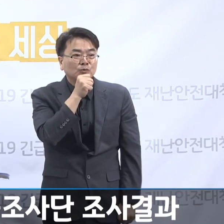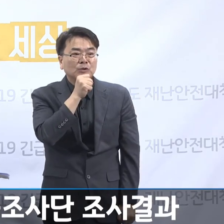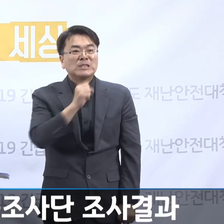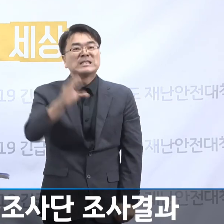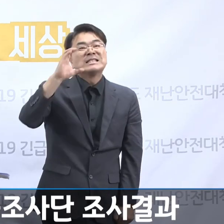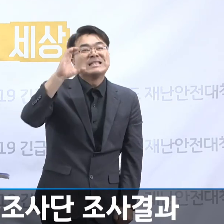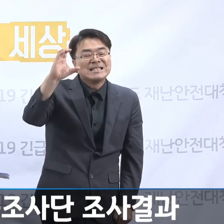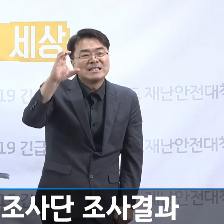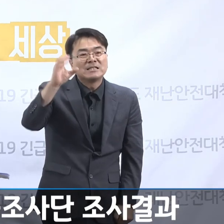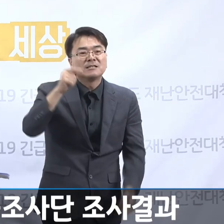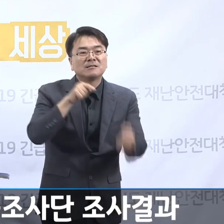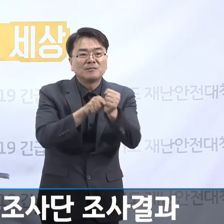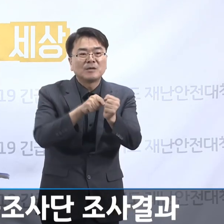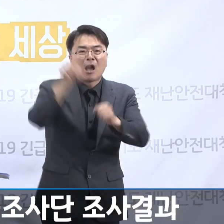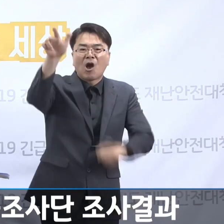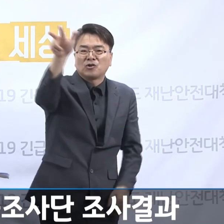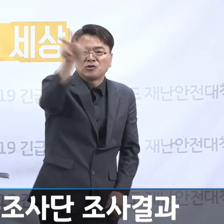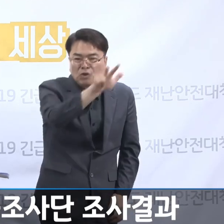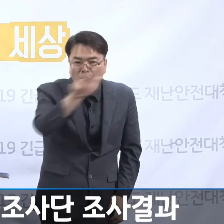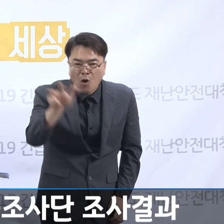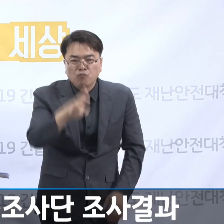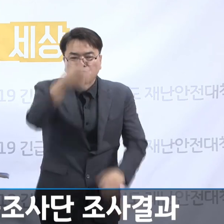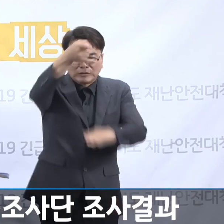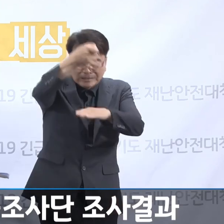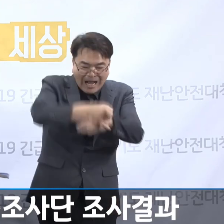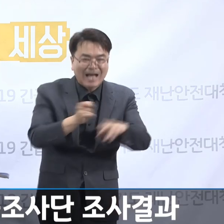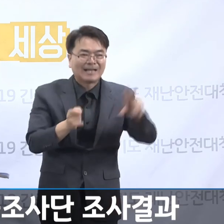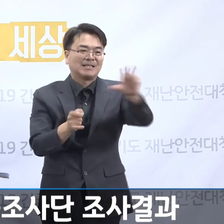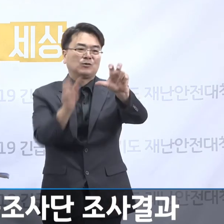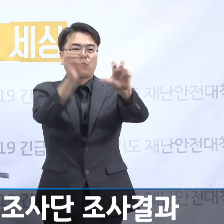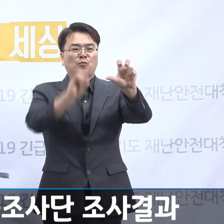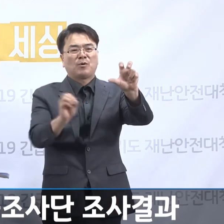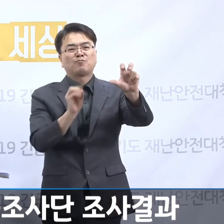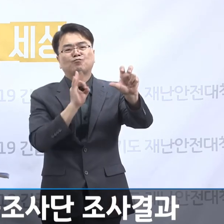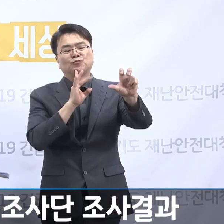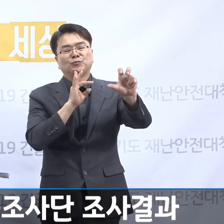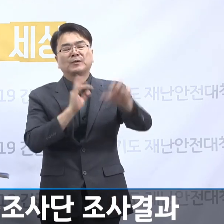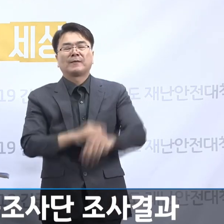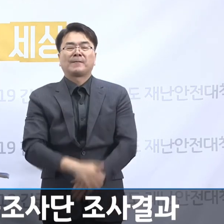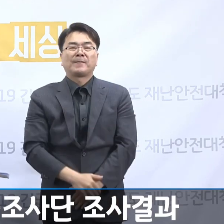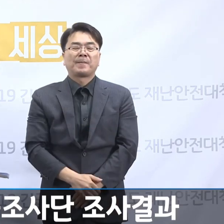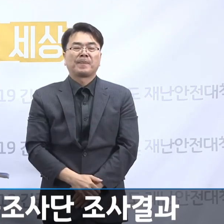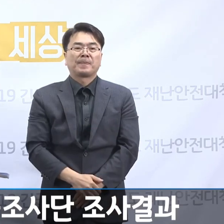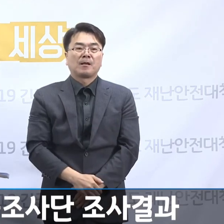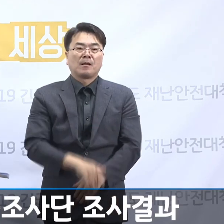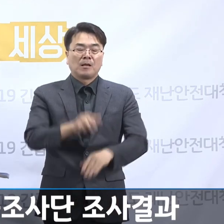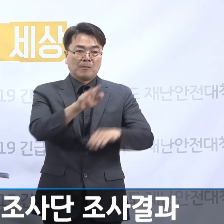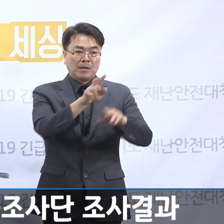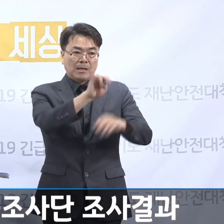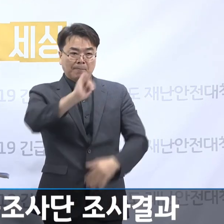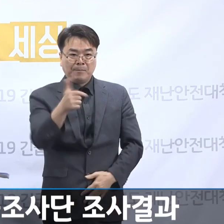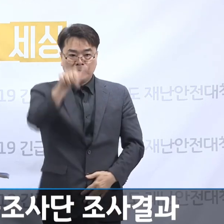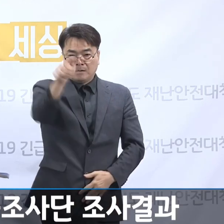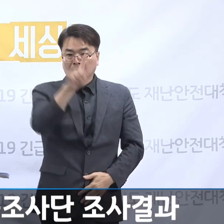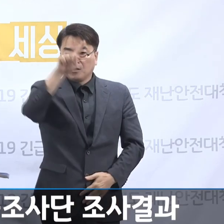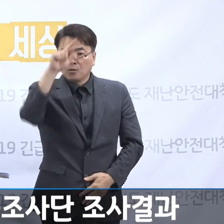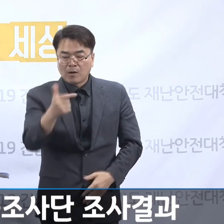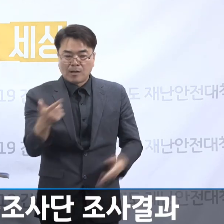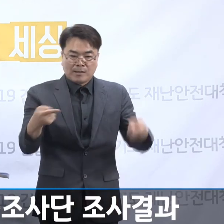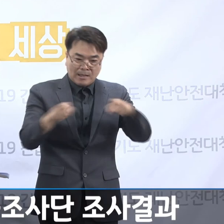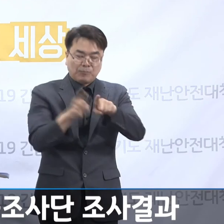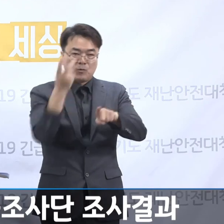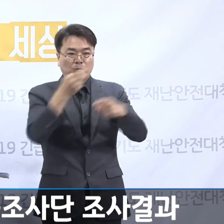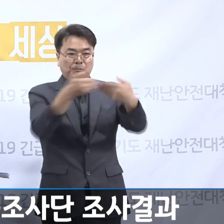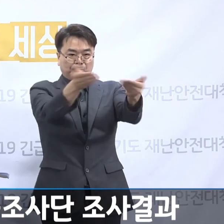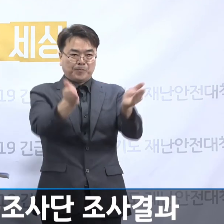25%에 해당되는 그런 수준입니다. 이번 민관합동조사에서 드러난 나눔이집